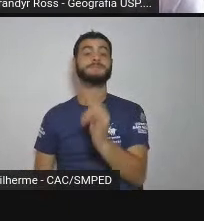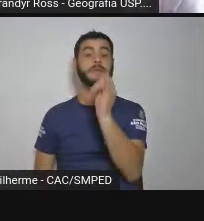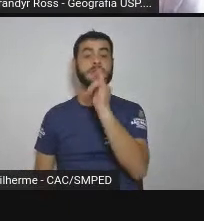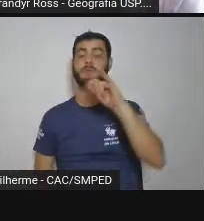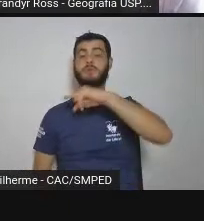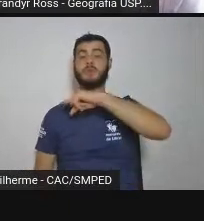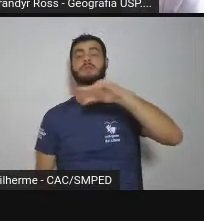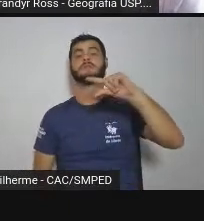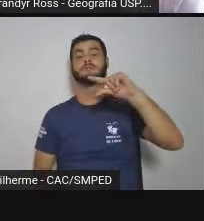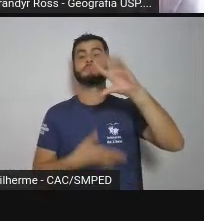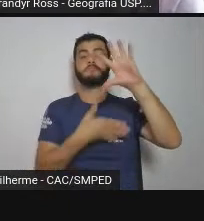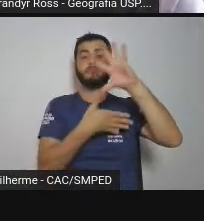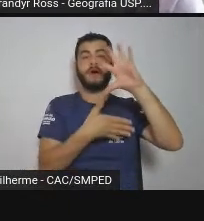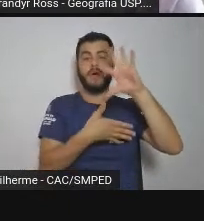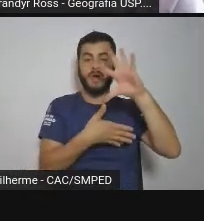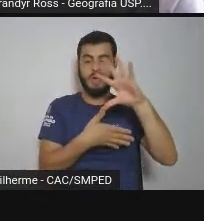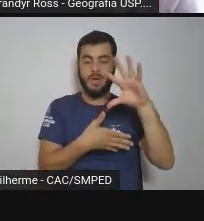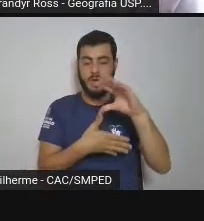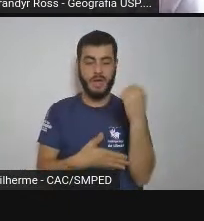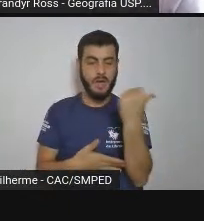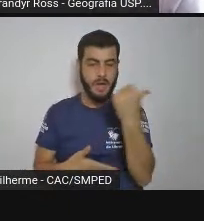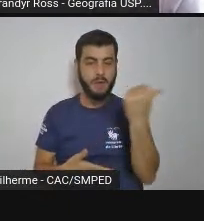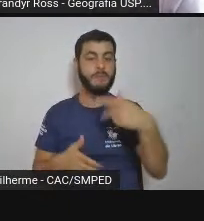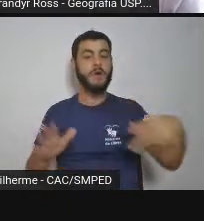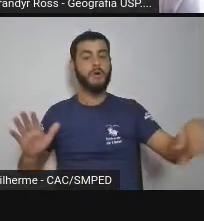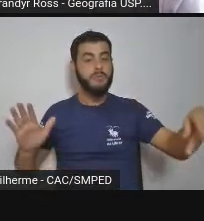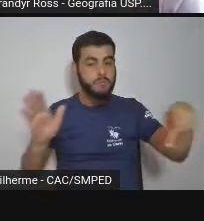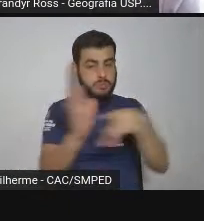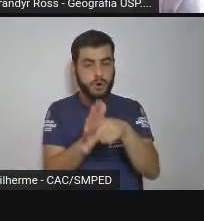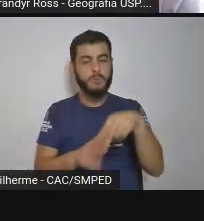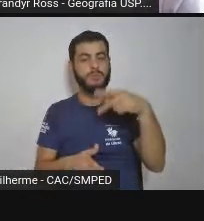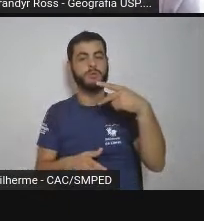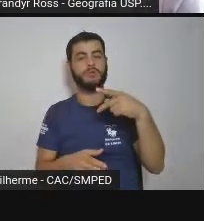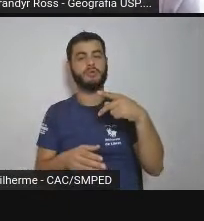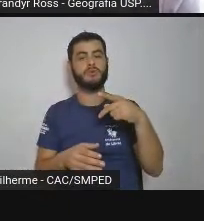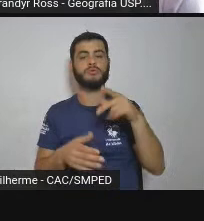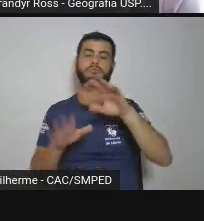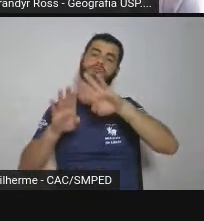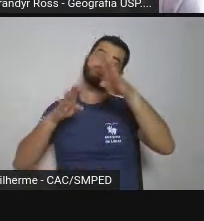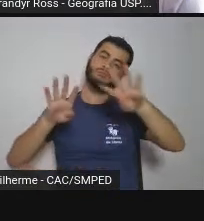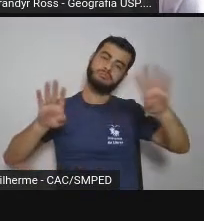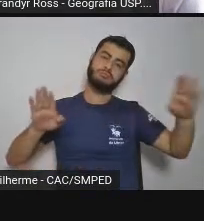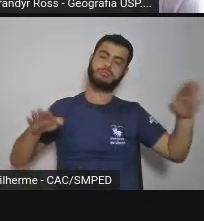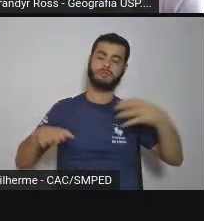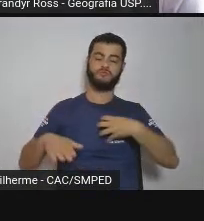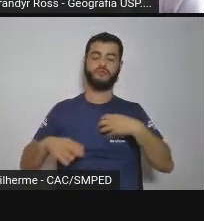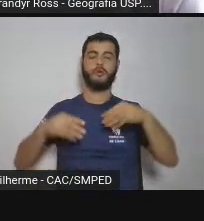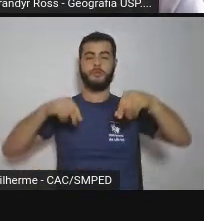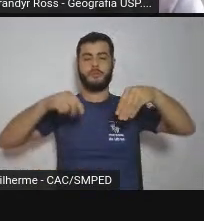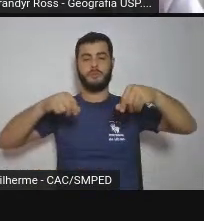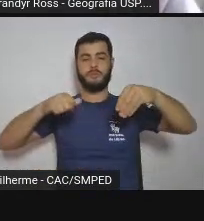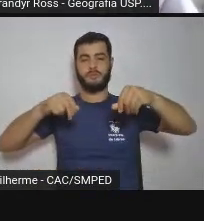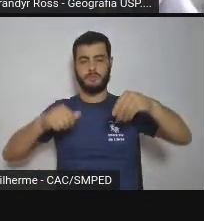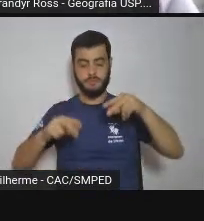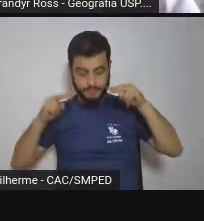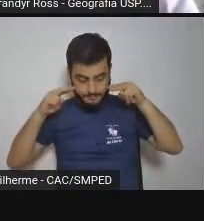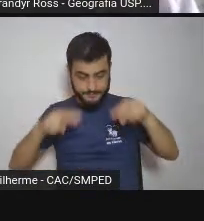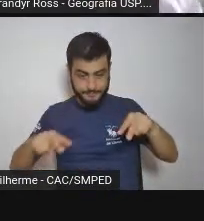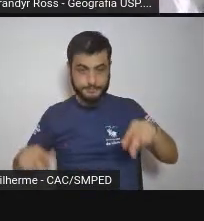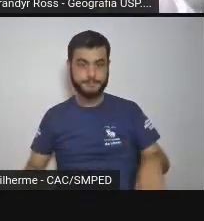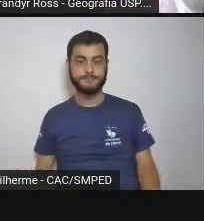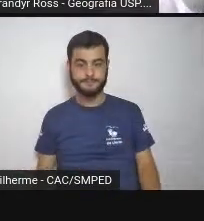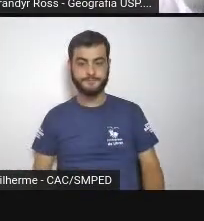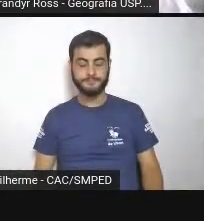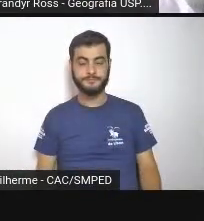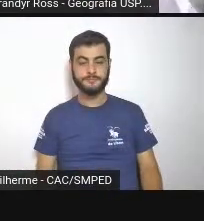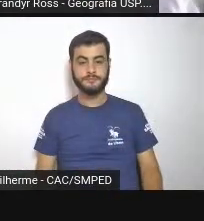feito pela implada Barra e TT e nós temos aqui uma visão um